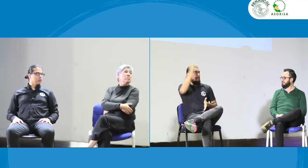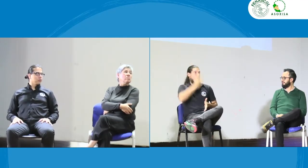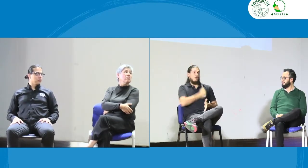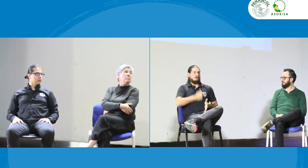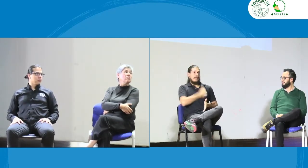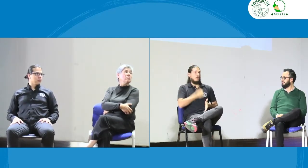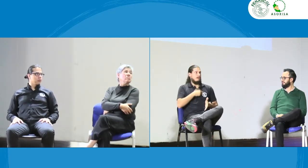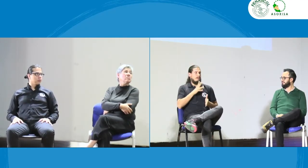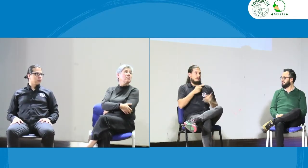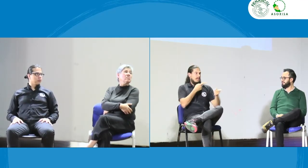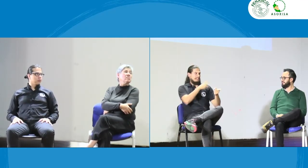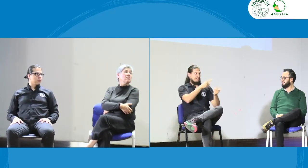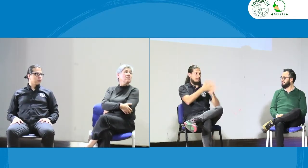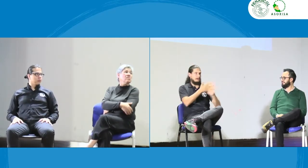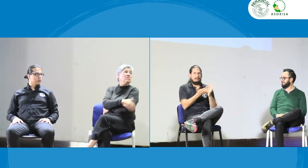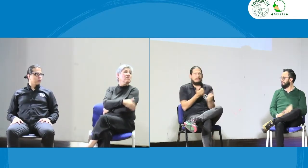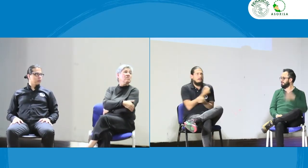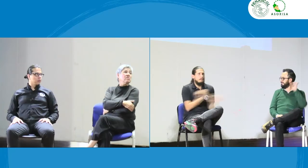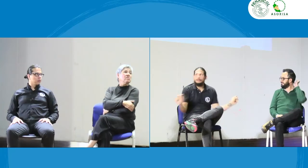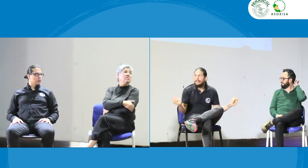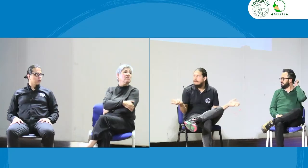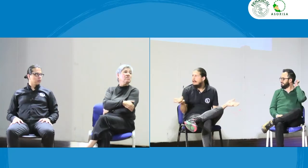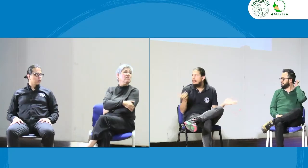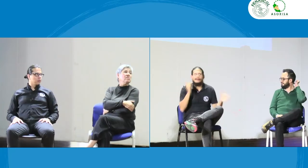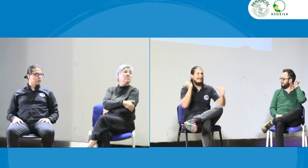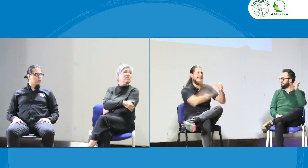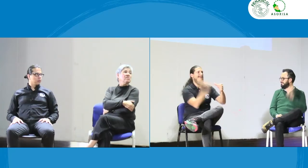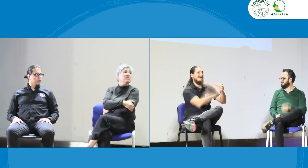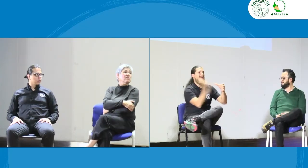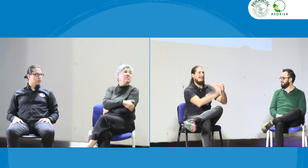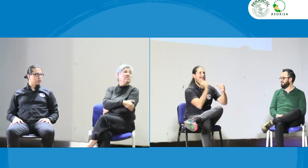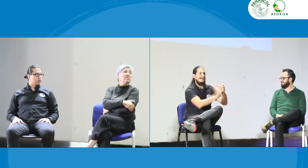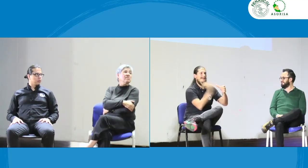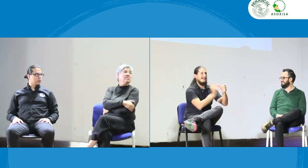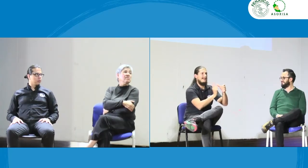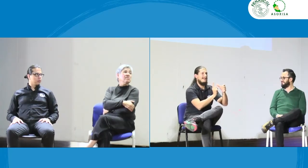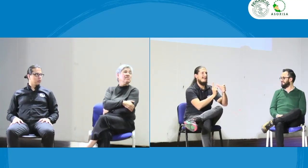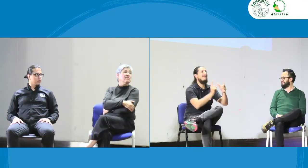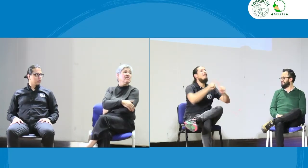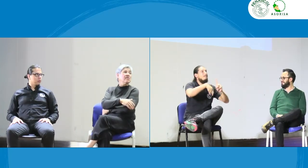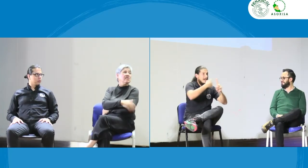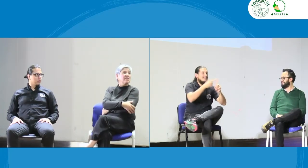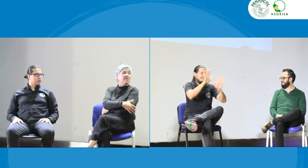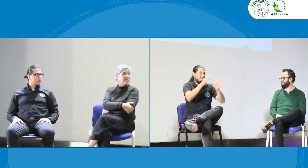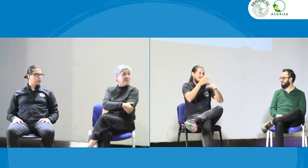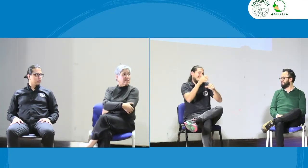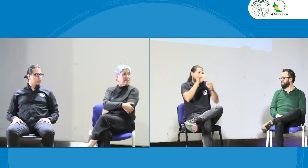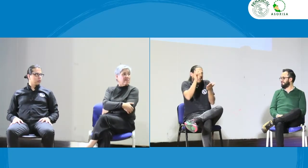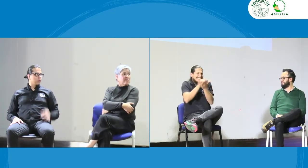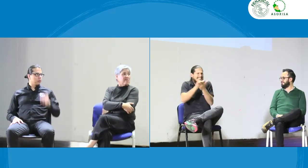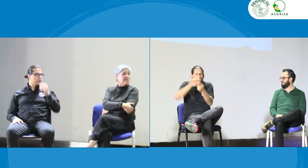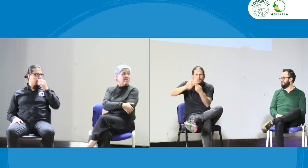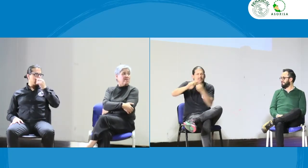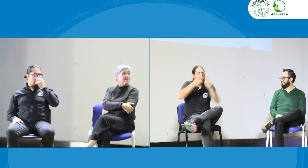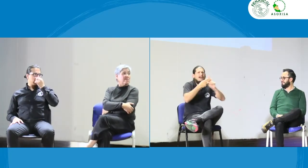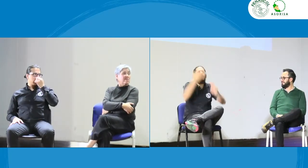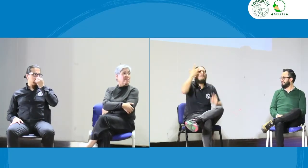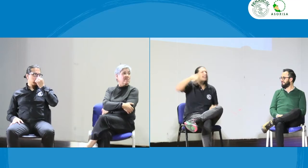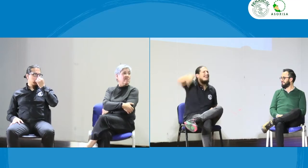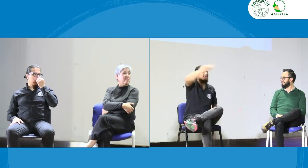evolucionando y como intérprete no nos podemos quedar y decir, ay, es que yo no conocía, ay, es que yo no sabía cómo hago para actualizar porque están con la comunidad. Entonces,